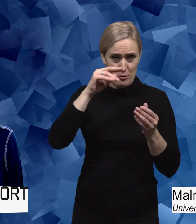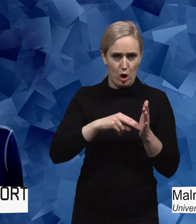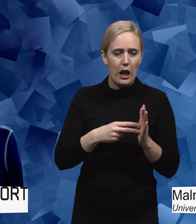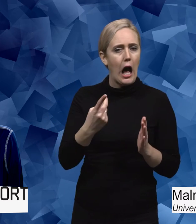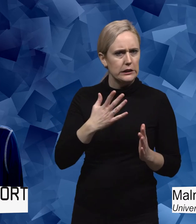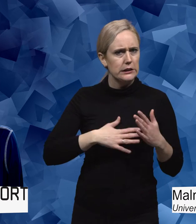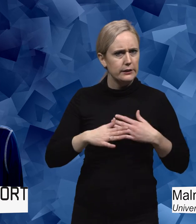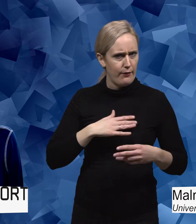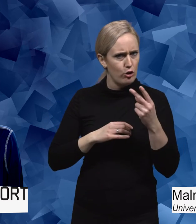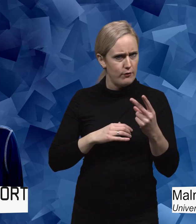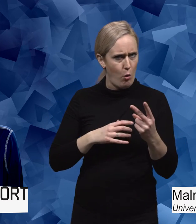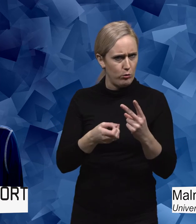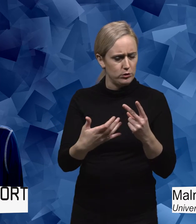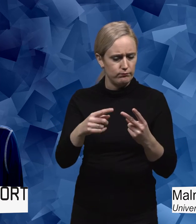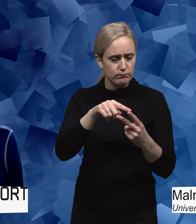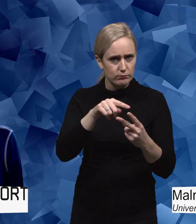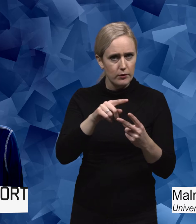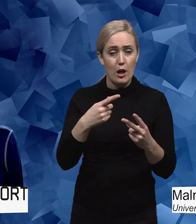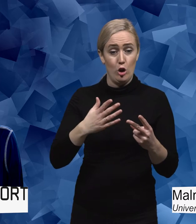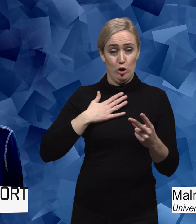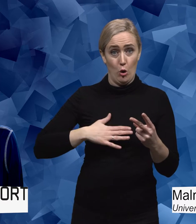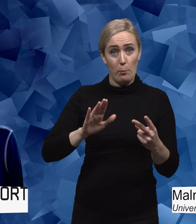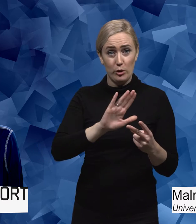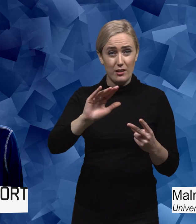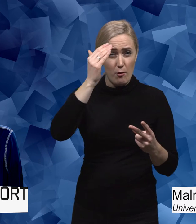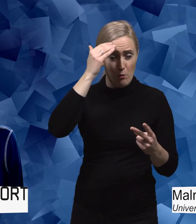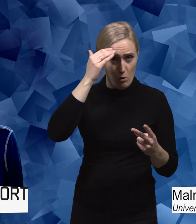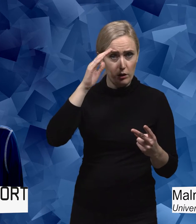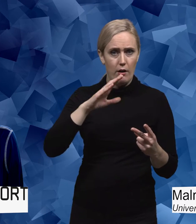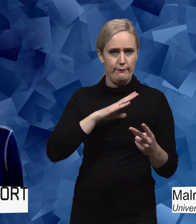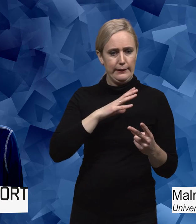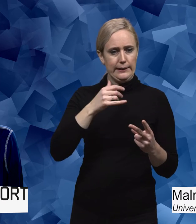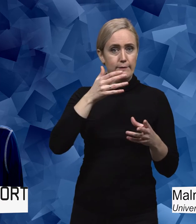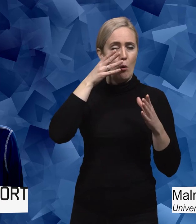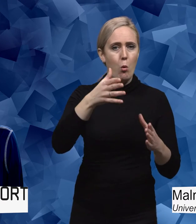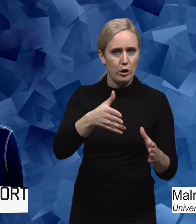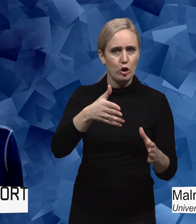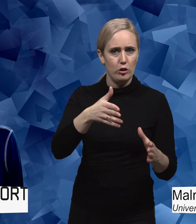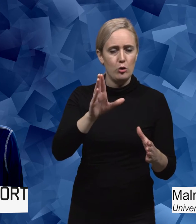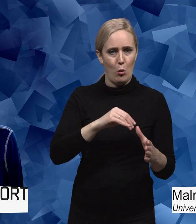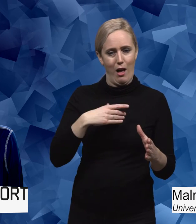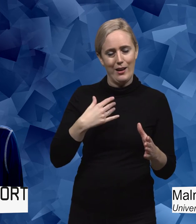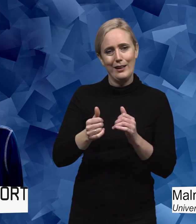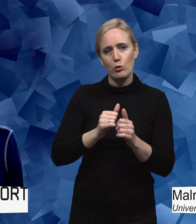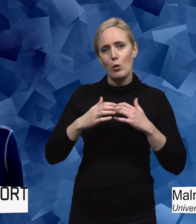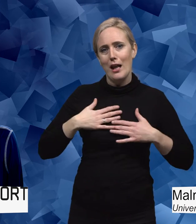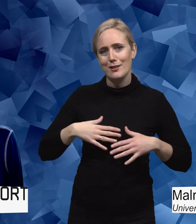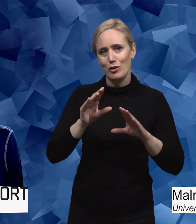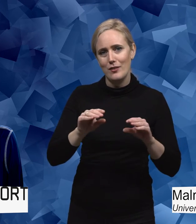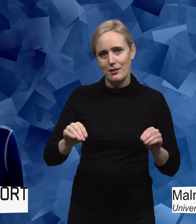anledningar. Dels är det så att kroppen och dess förmågor står i fokus under just idrott- och hälsoundervisningen. Och dels så